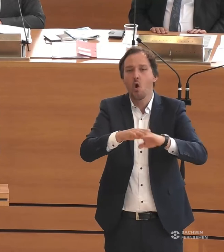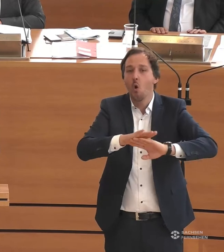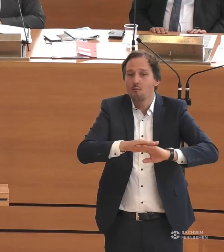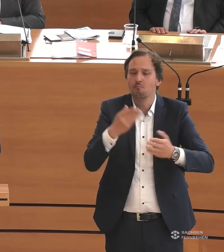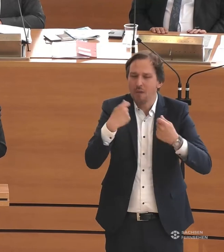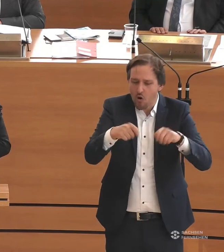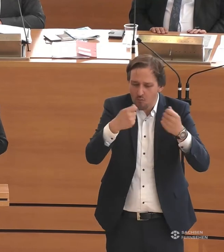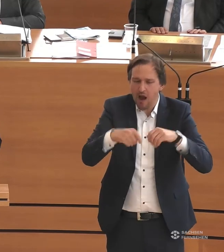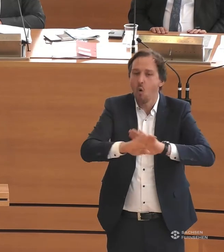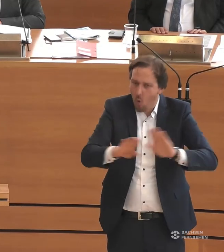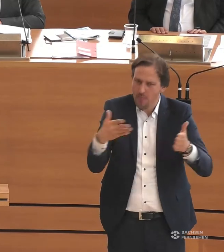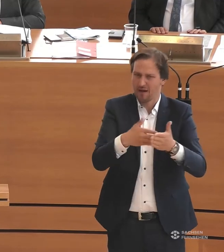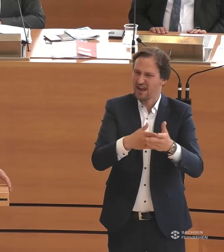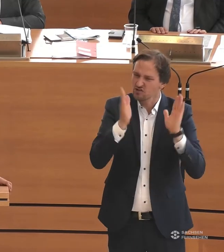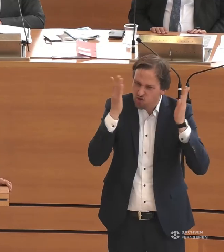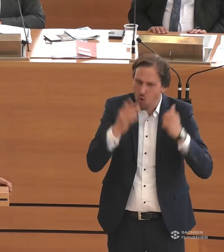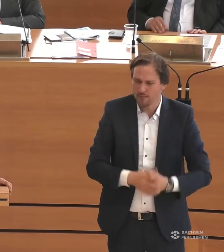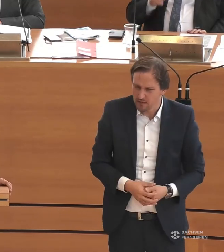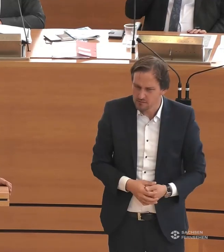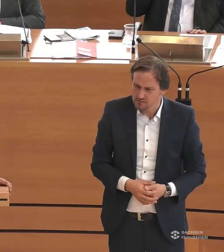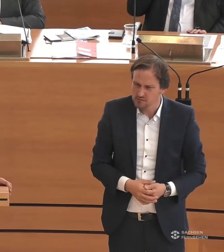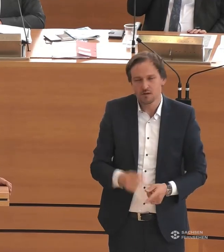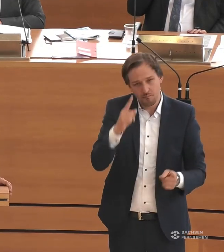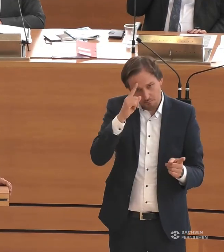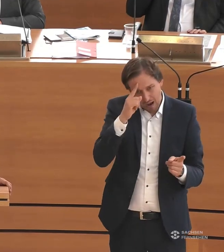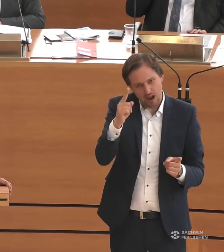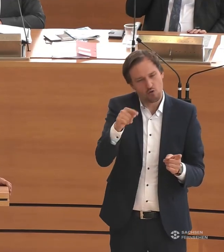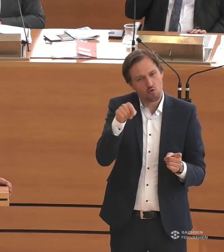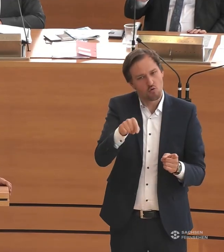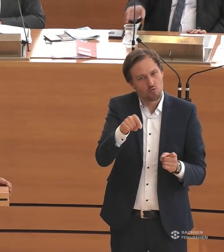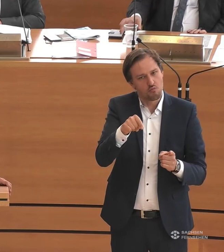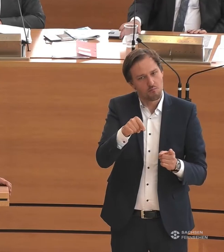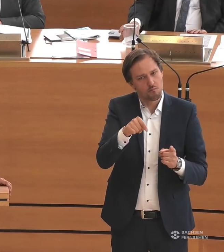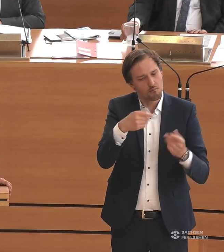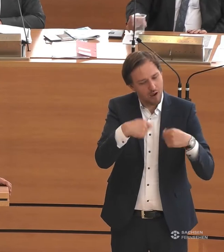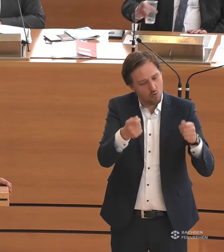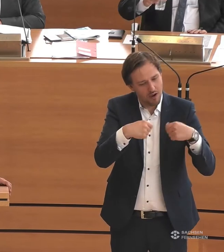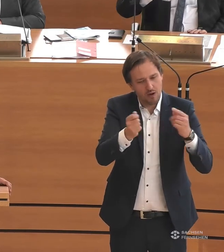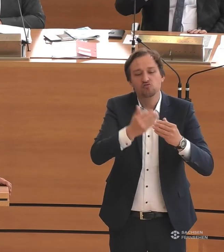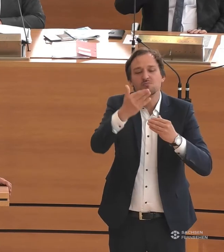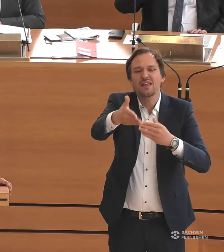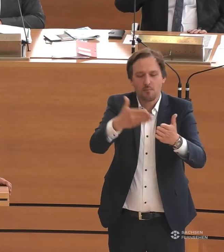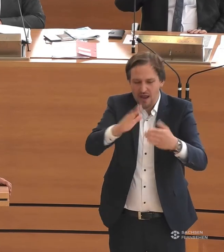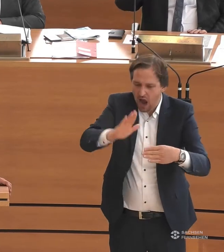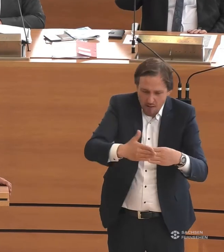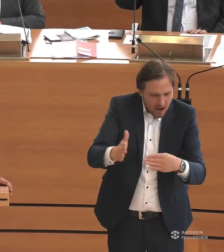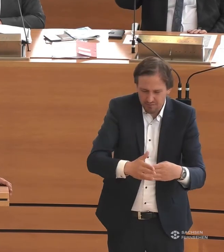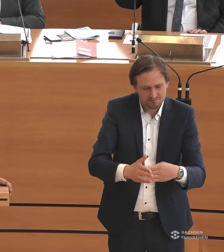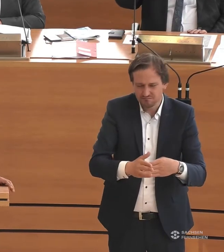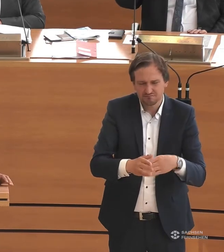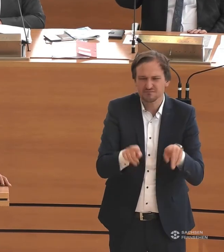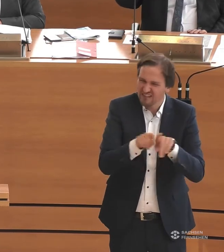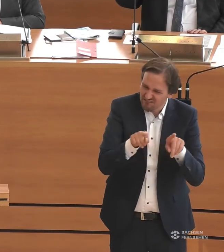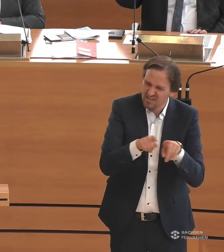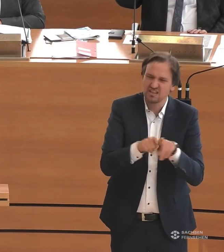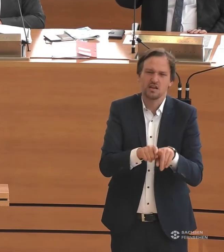bauen. Weil ich glaube, auch das folgt so ein Stück weit der Wahrnehmung, dass es in gewisser Hinsicht ein Gnadenakt